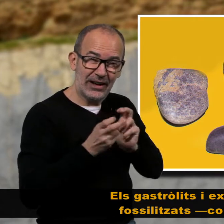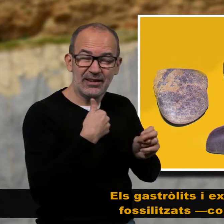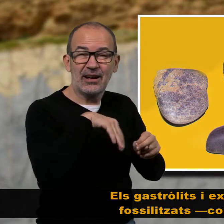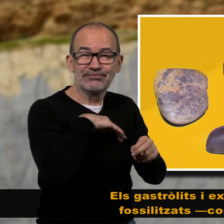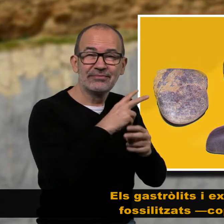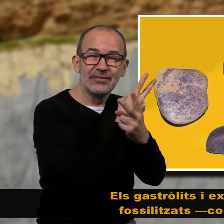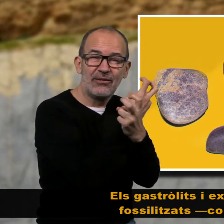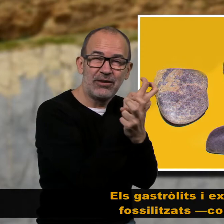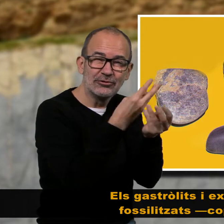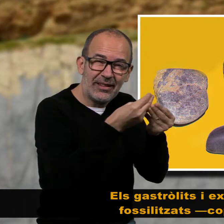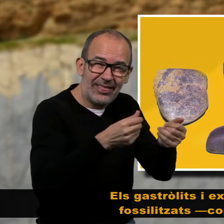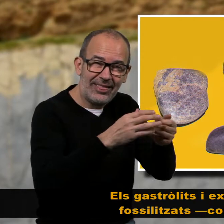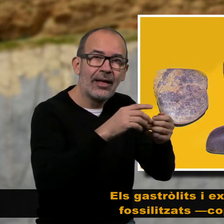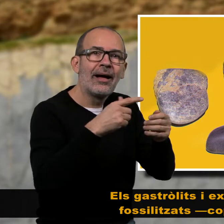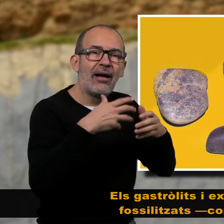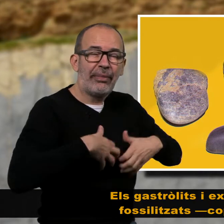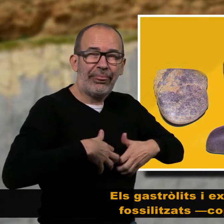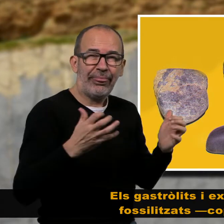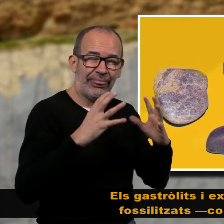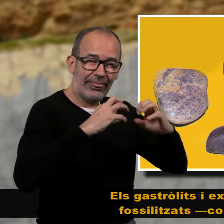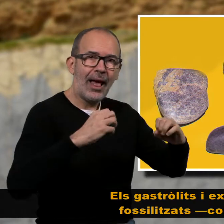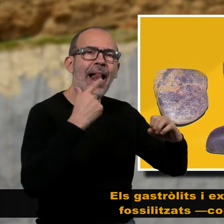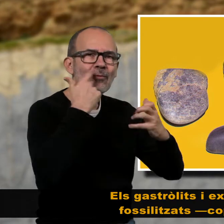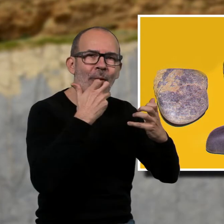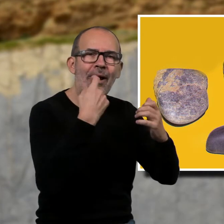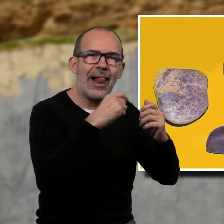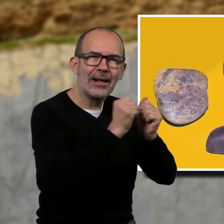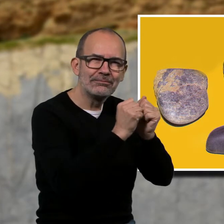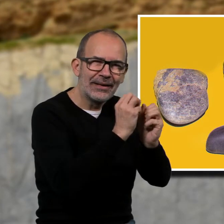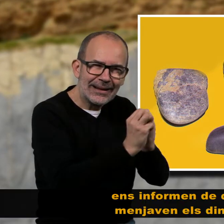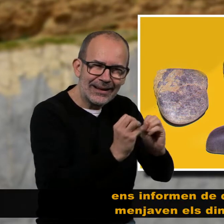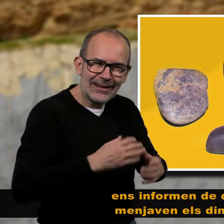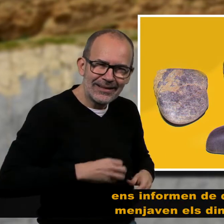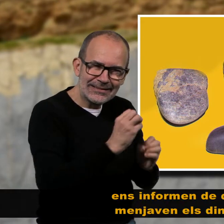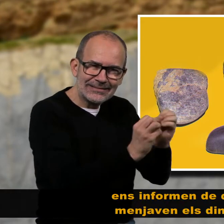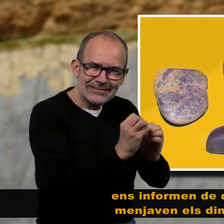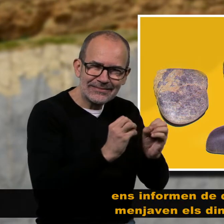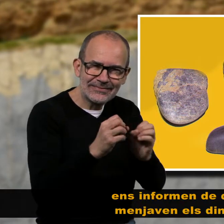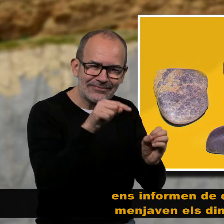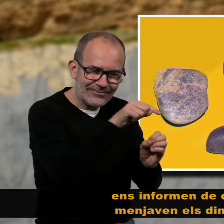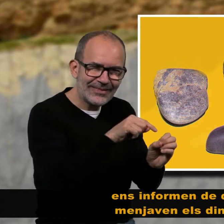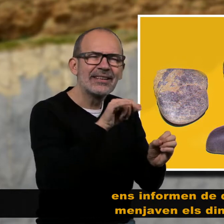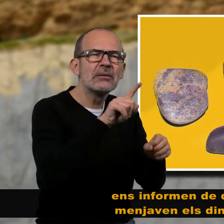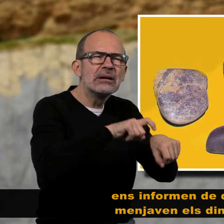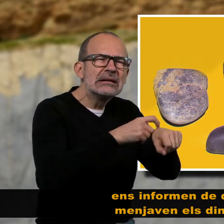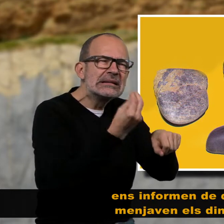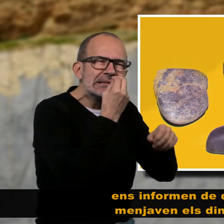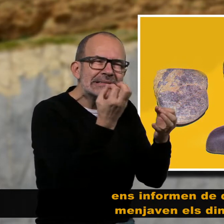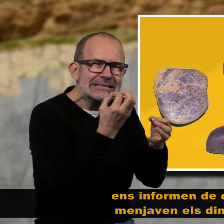Els gastròlits i excrements fossilitzats, copròlits, ens informen de què i com menjaven els dinosaures.